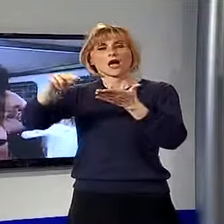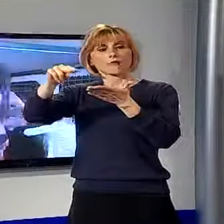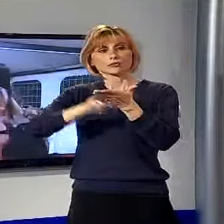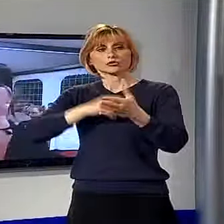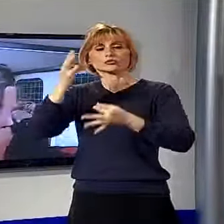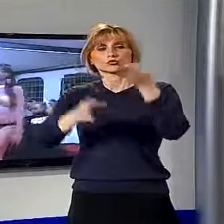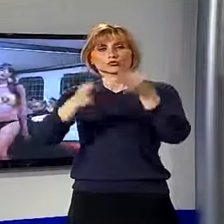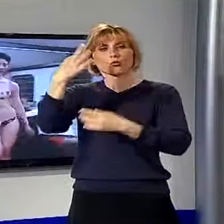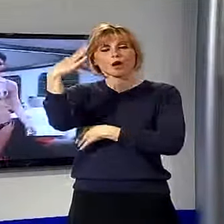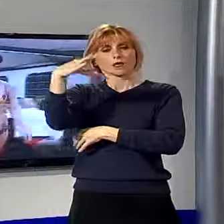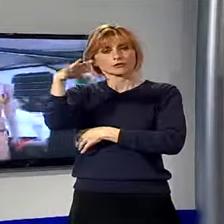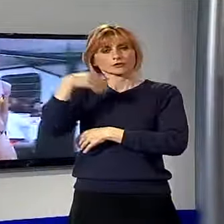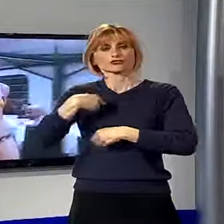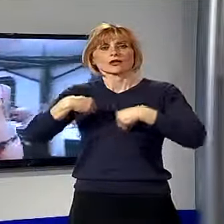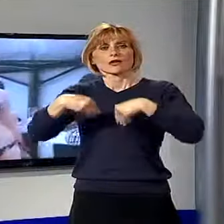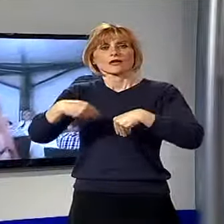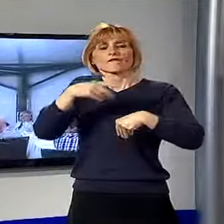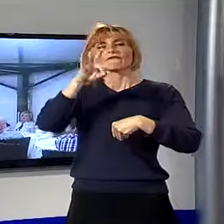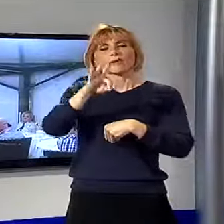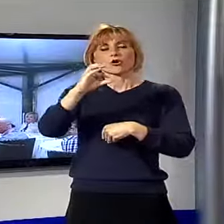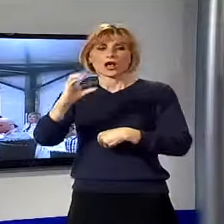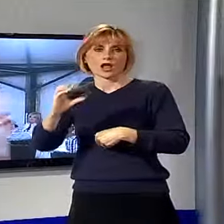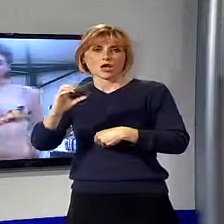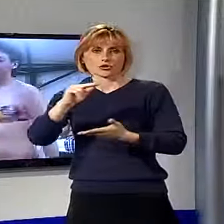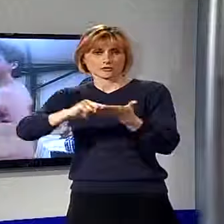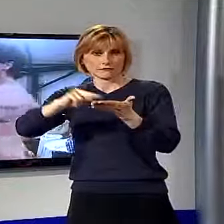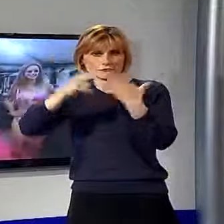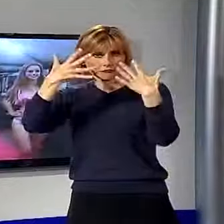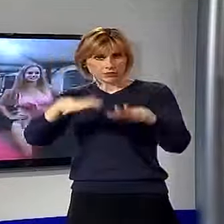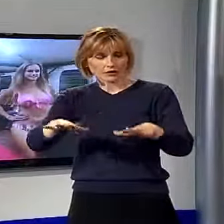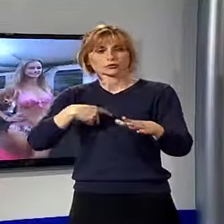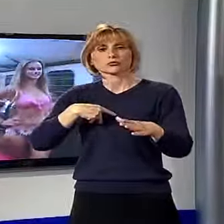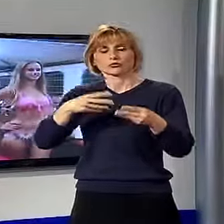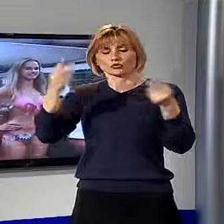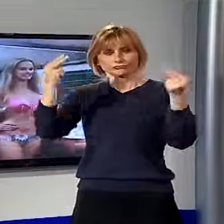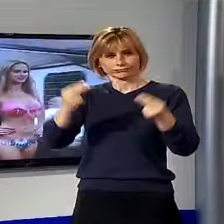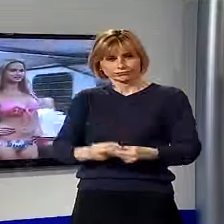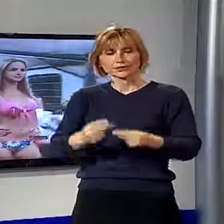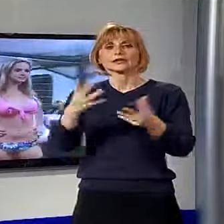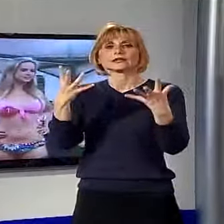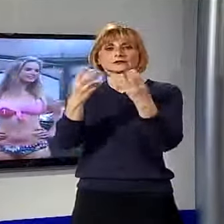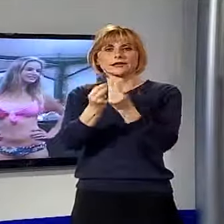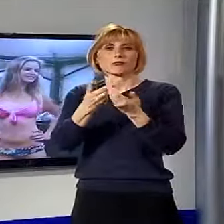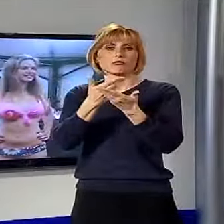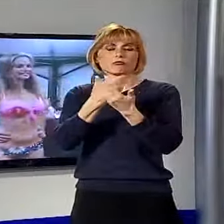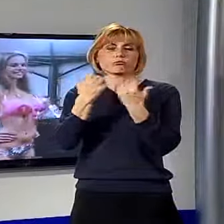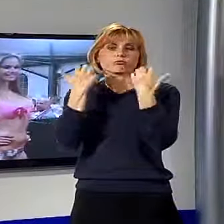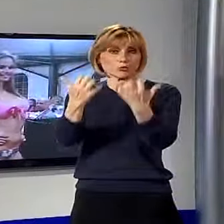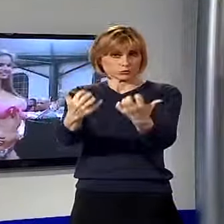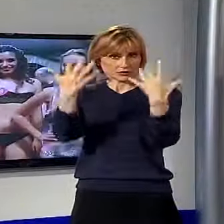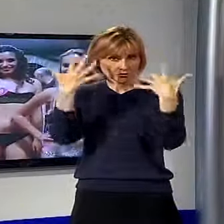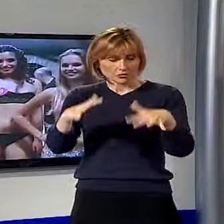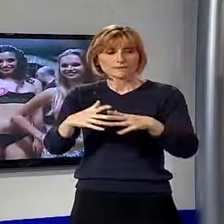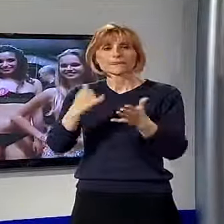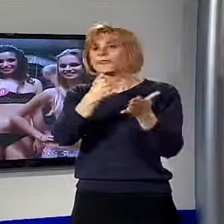qualificata presieduta da Fabio Canozzi il cui voto si è aggiunto a quello espresso dal pubblico. Alla fine, come detto, a conquistare il